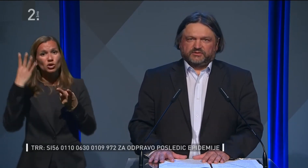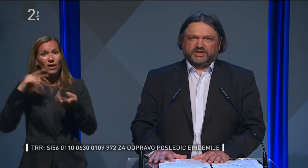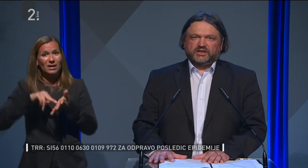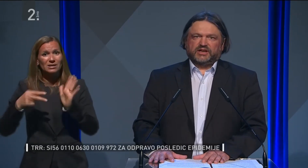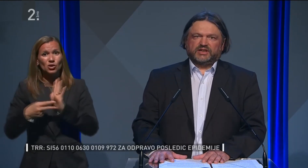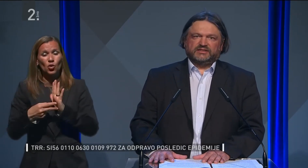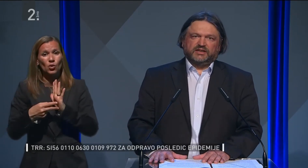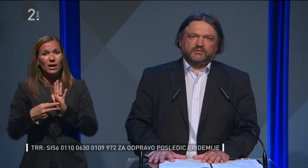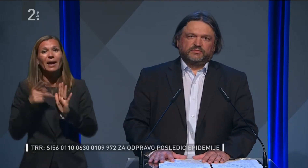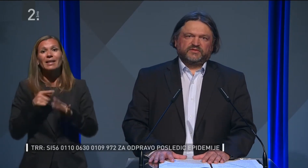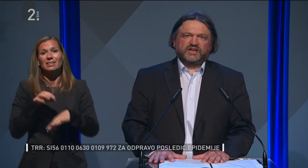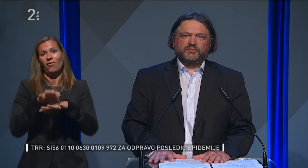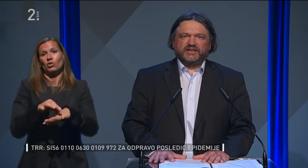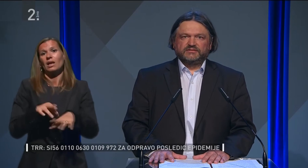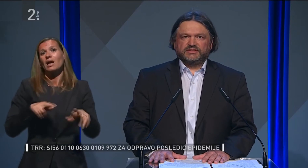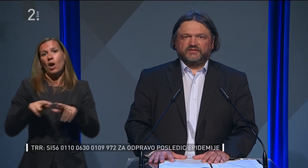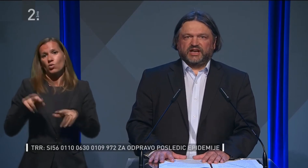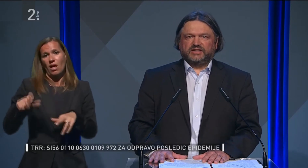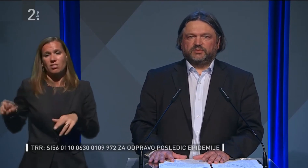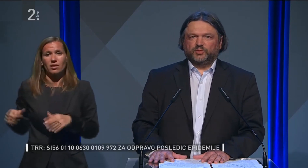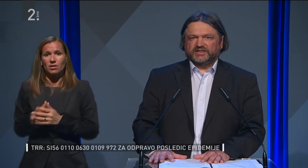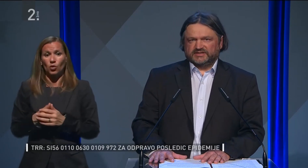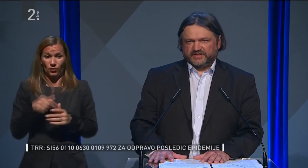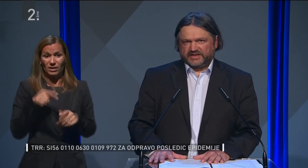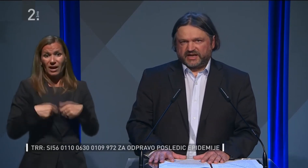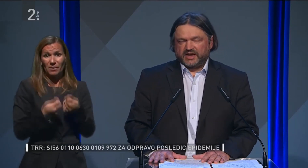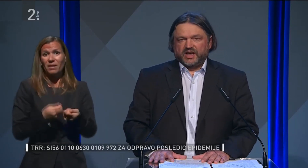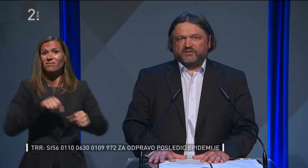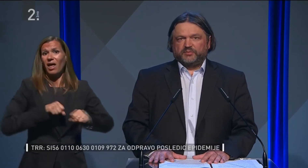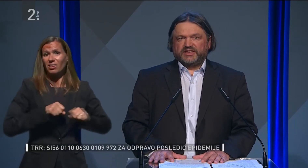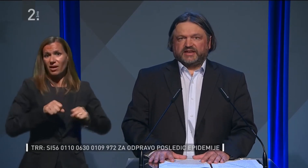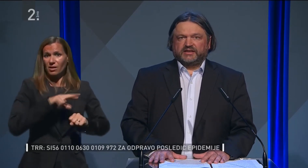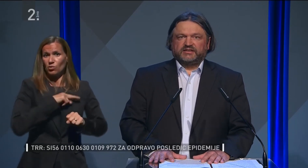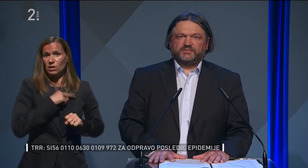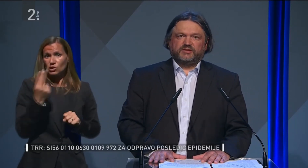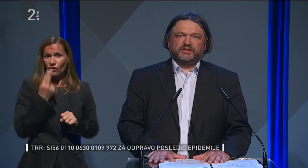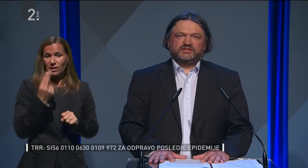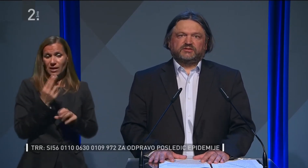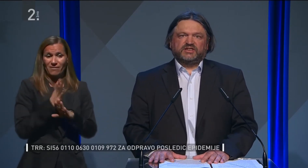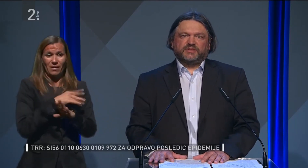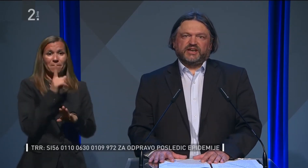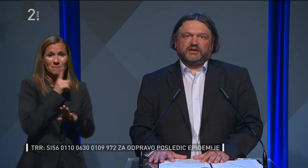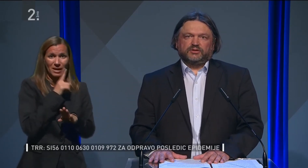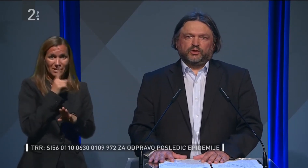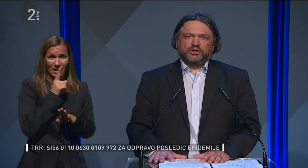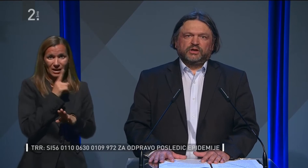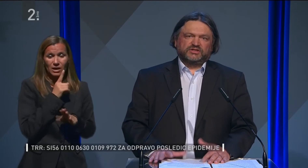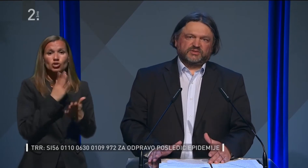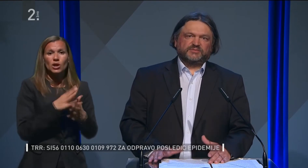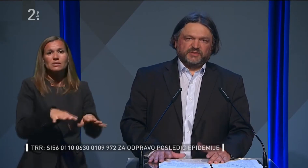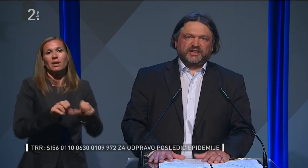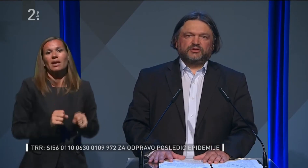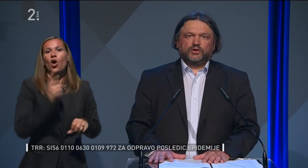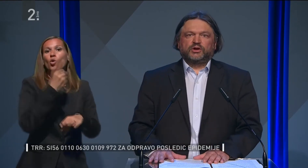navodil ravnateljev. V ta namen je vlada Republike Slovenije v petek sprejela odlok